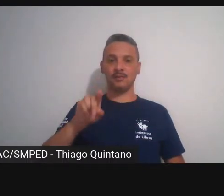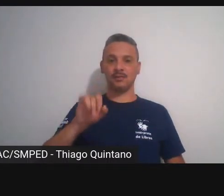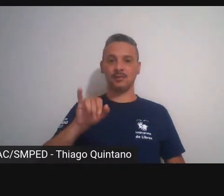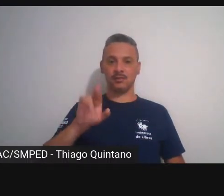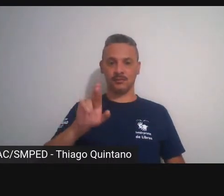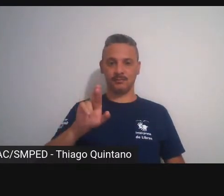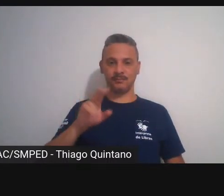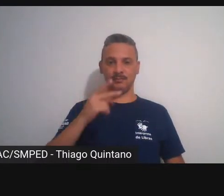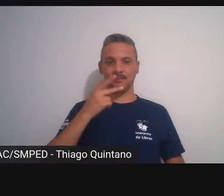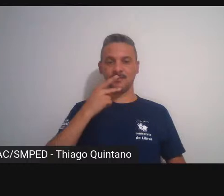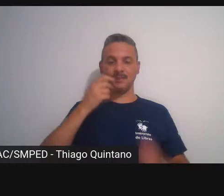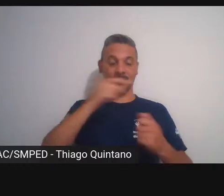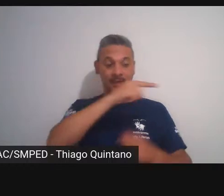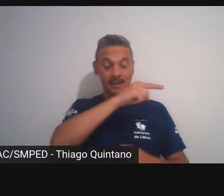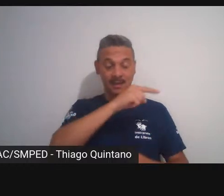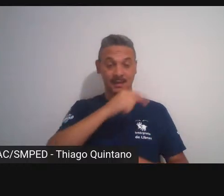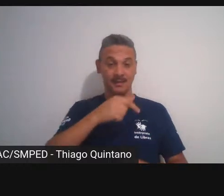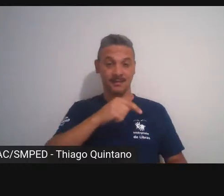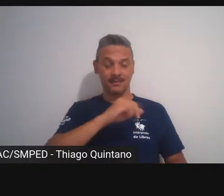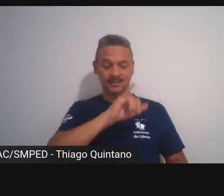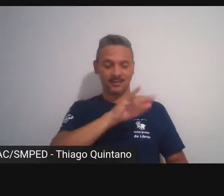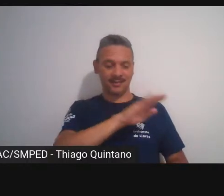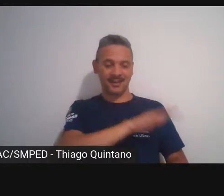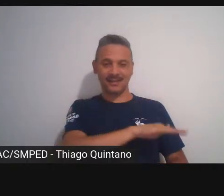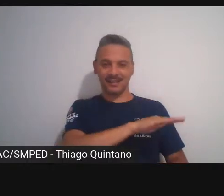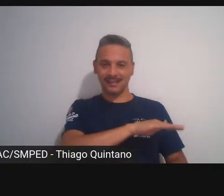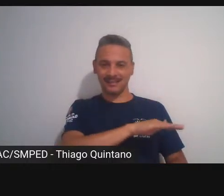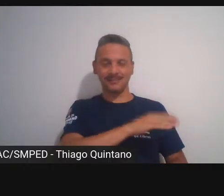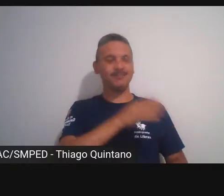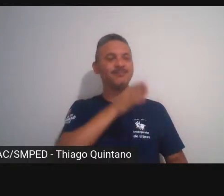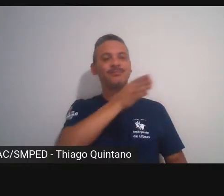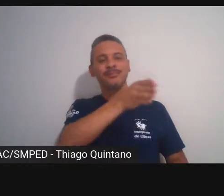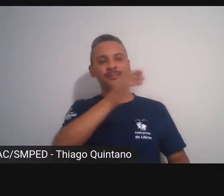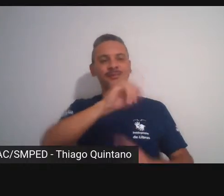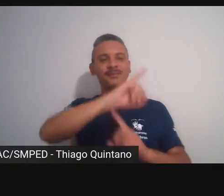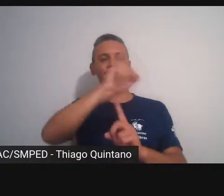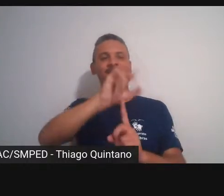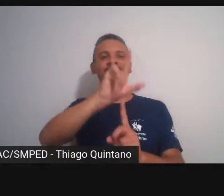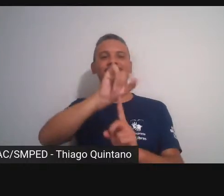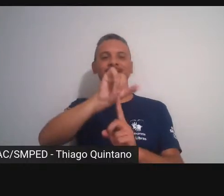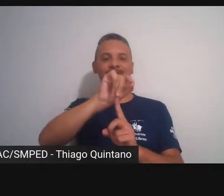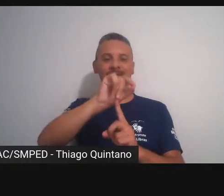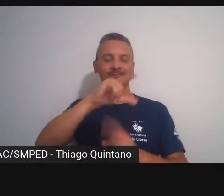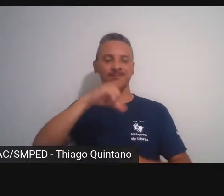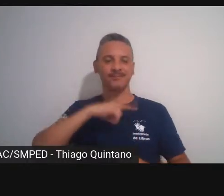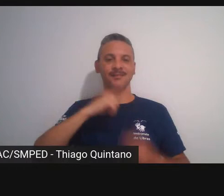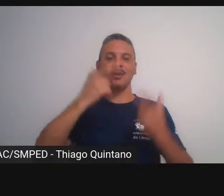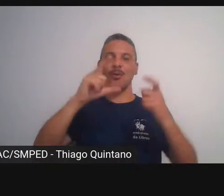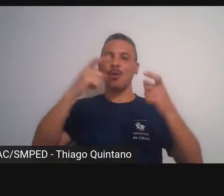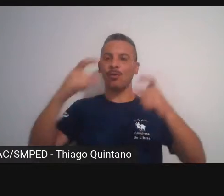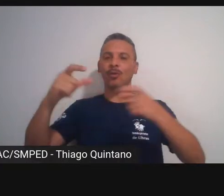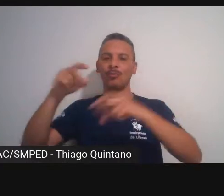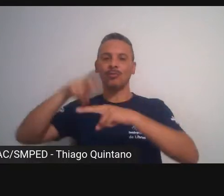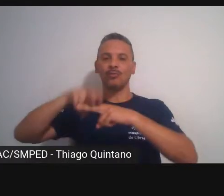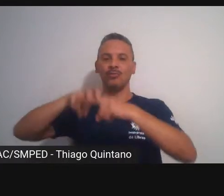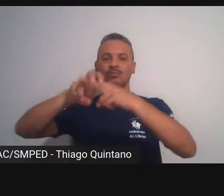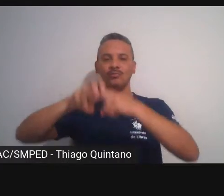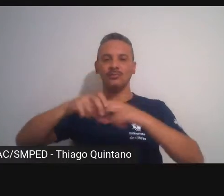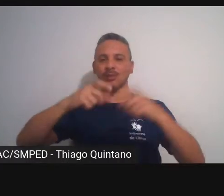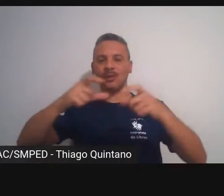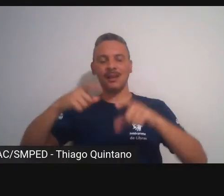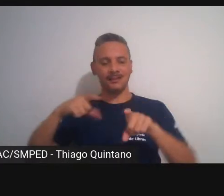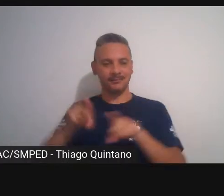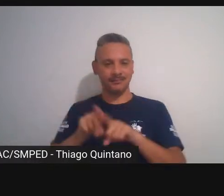quando ele era criança ele frequentava o Jaraguá e uns parques e